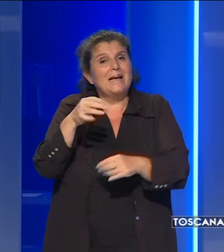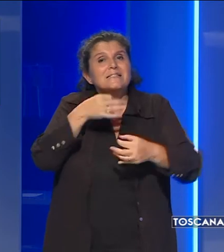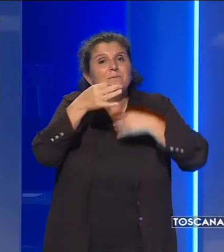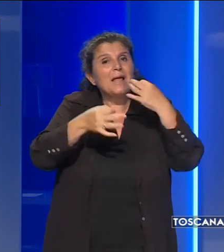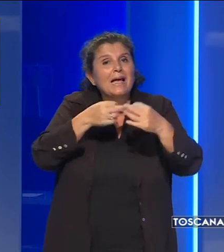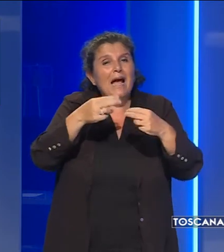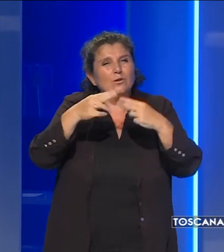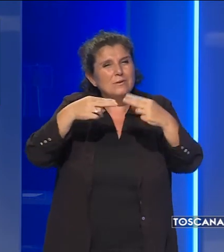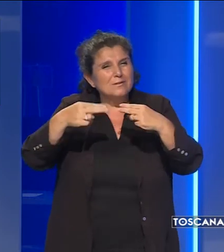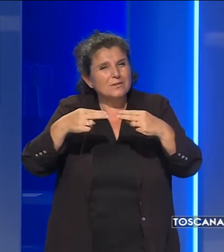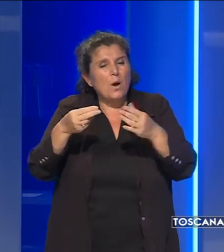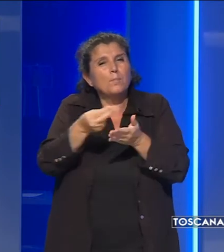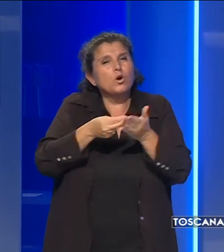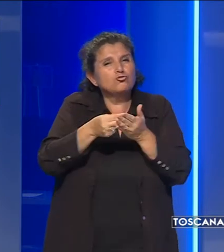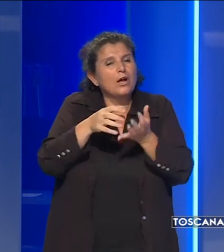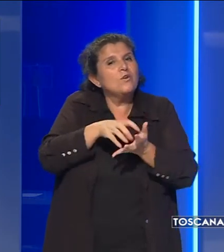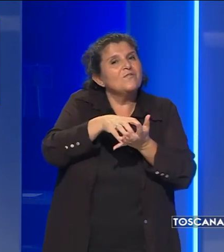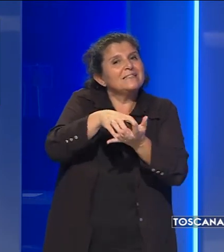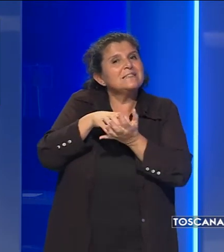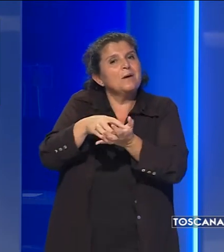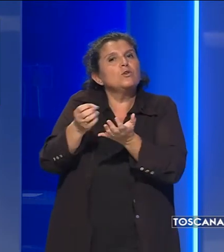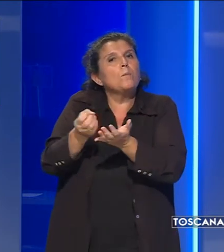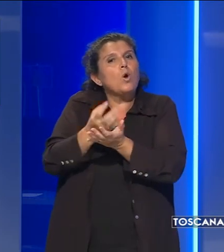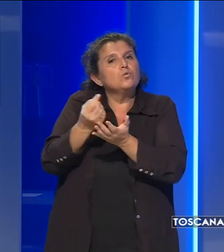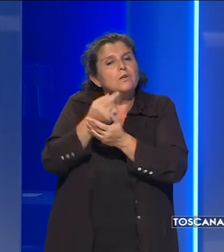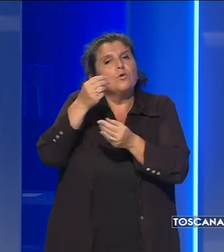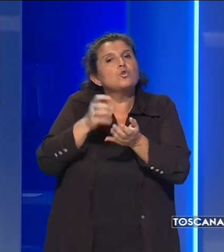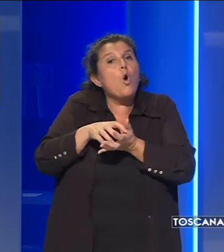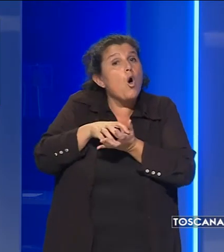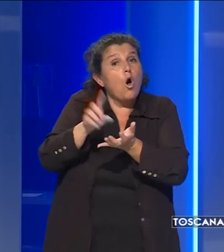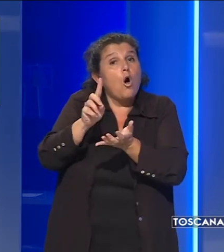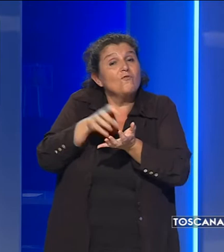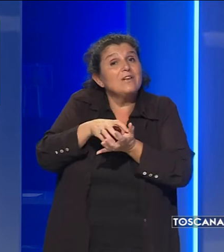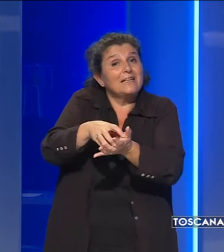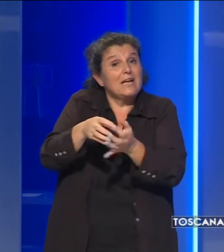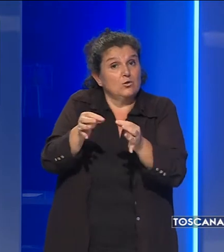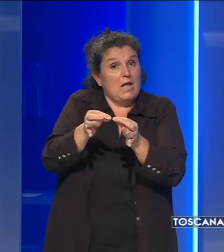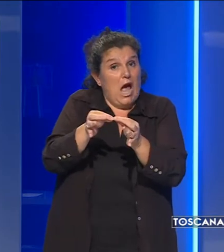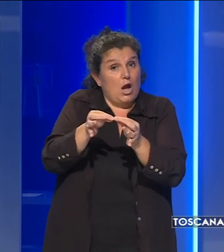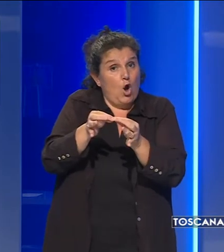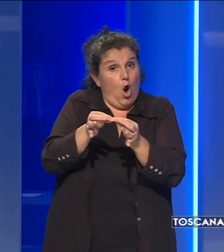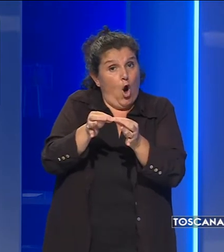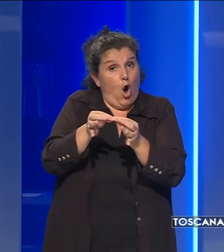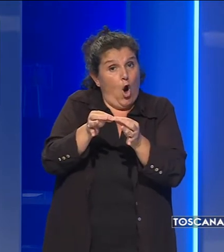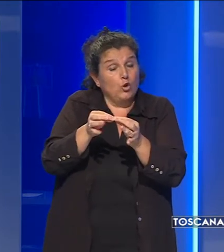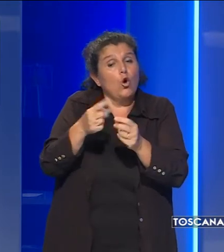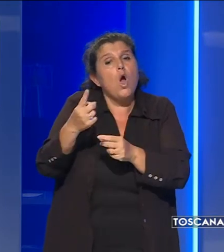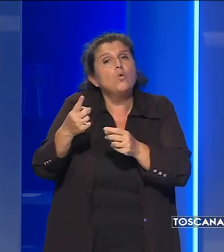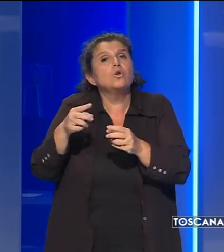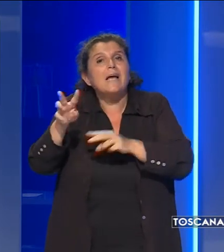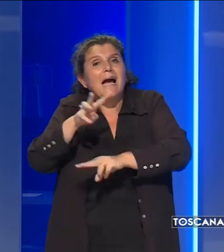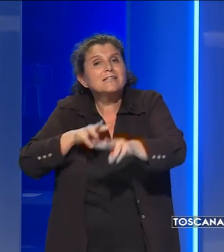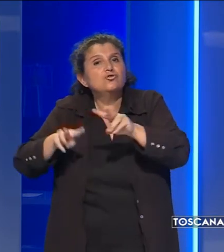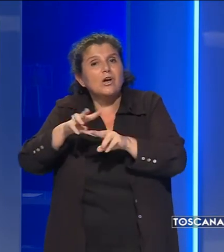in un progetto di investimento produttivo non finanziato dall'accordo e in uno di ricerca